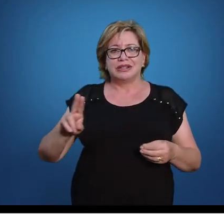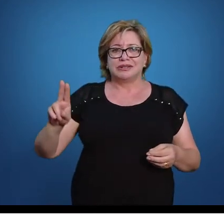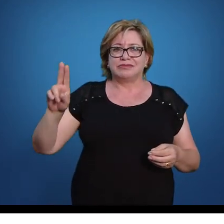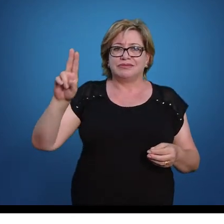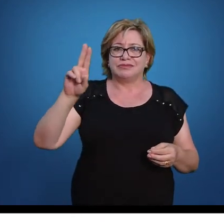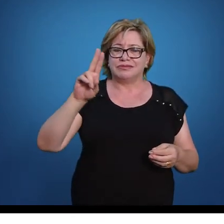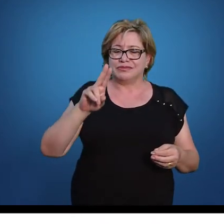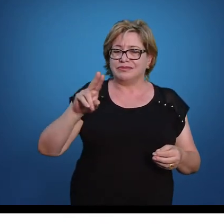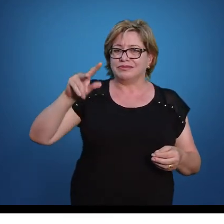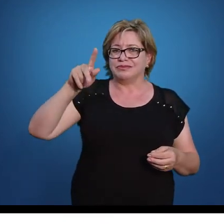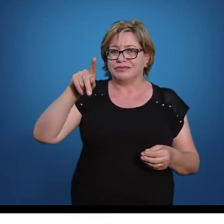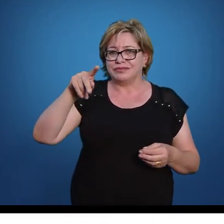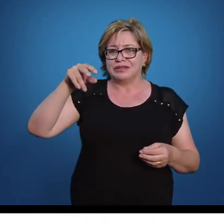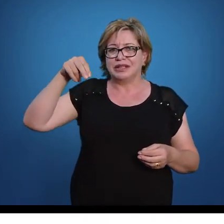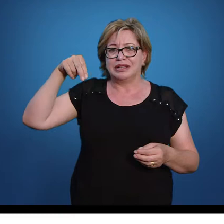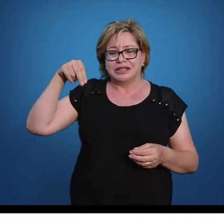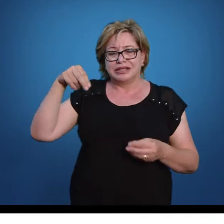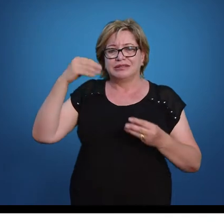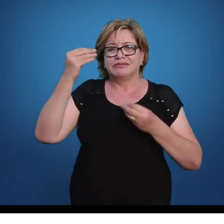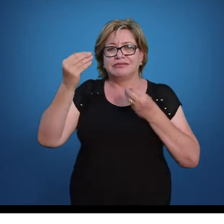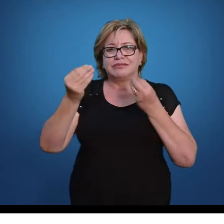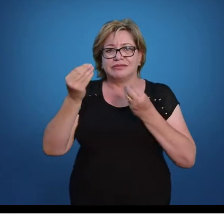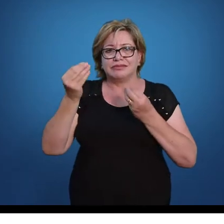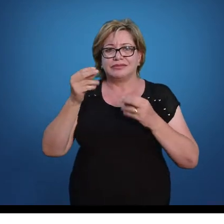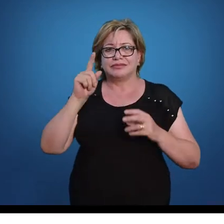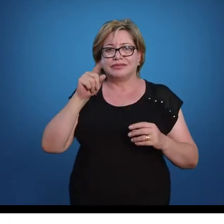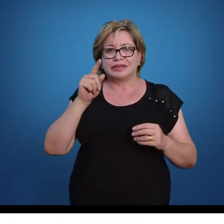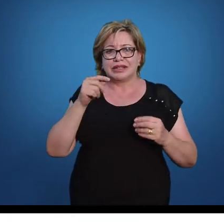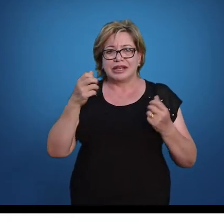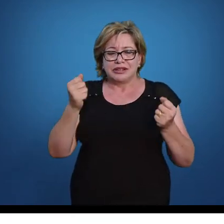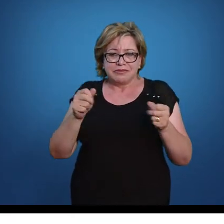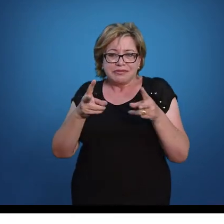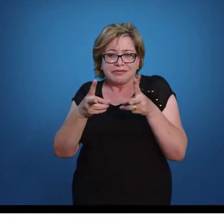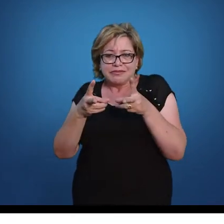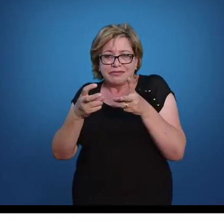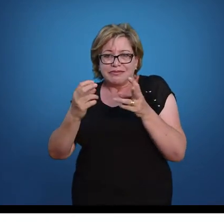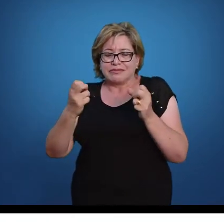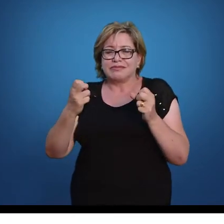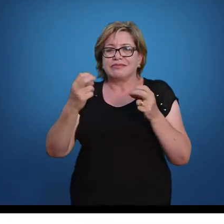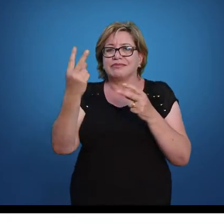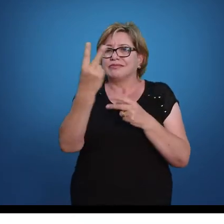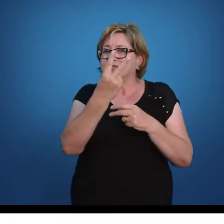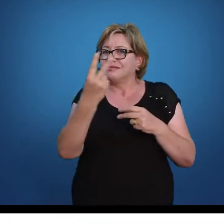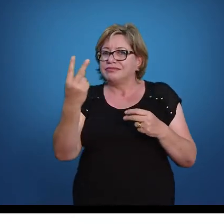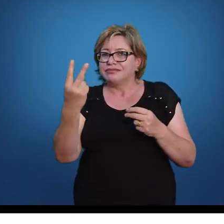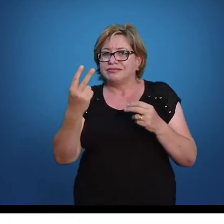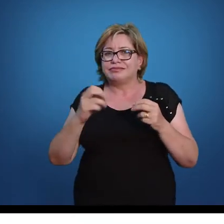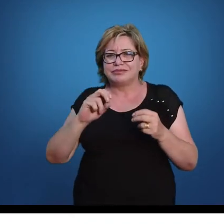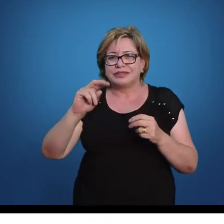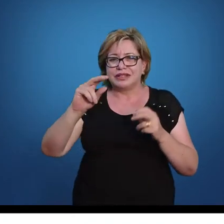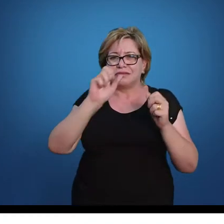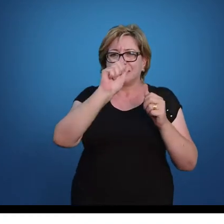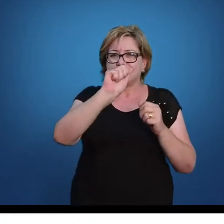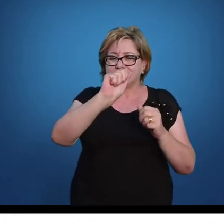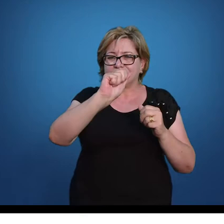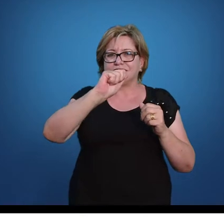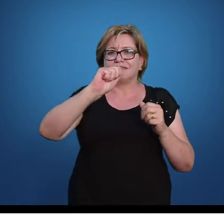ideia de produtos notáveis. O produto notável era você perceber que esta expressão aqui, a ao quadrado